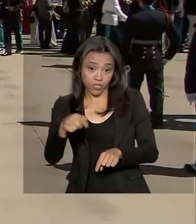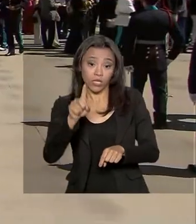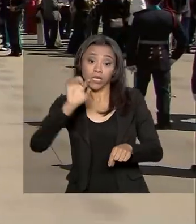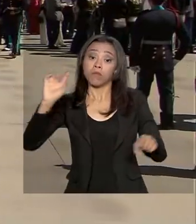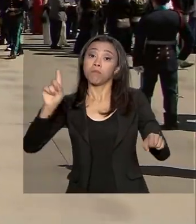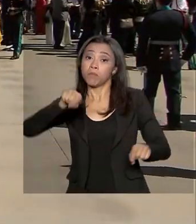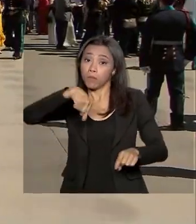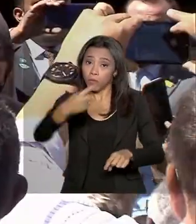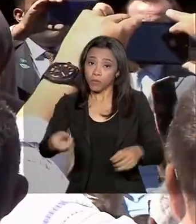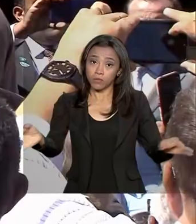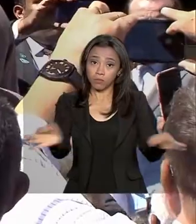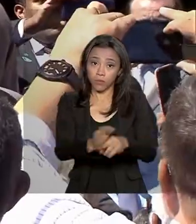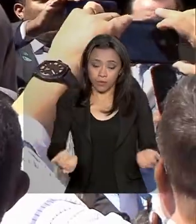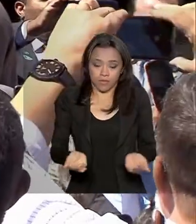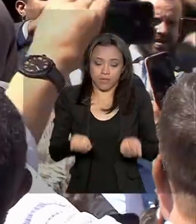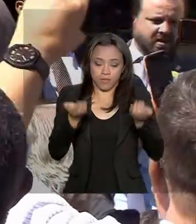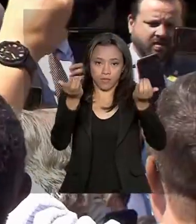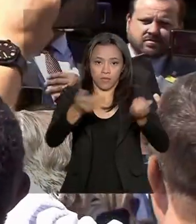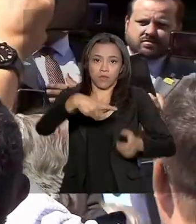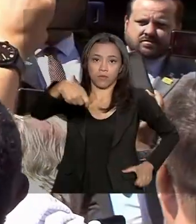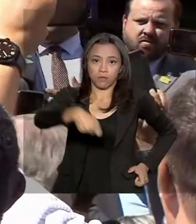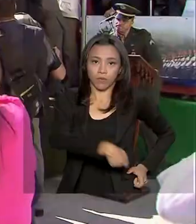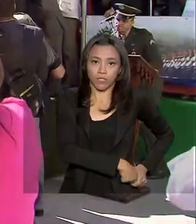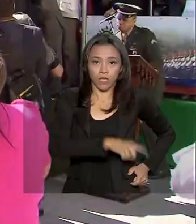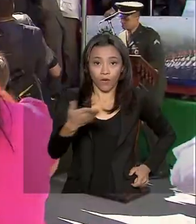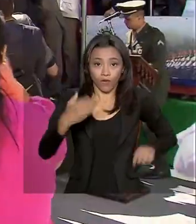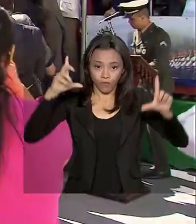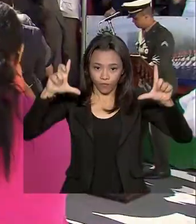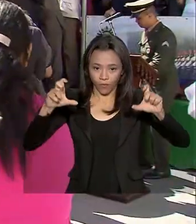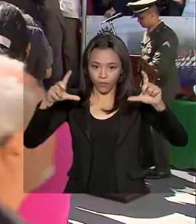entrega dos espadins, uma pausa para as fotos.